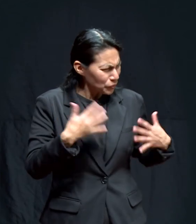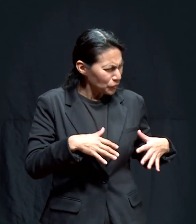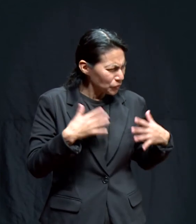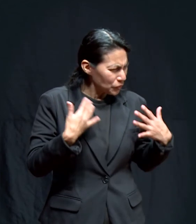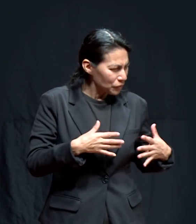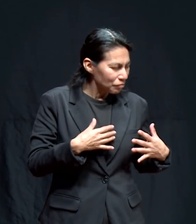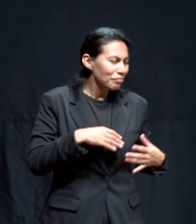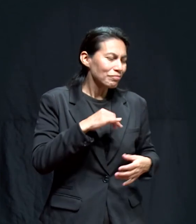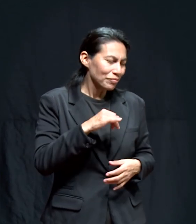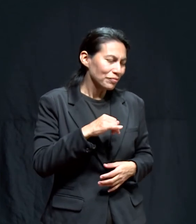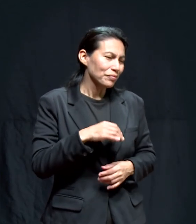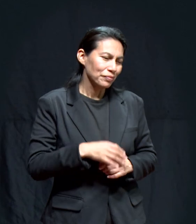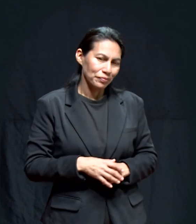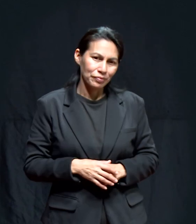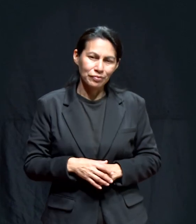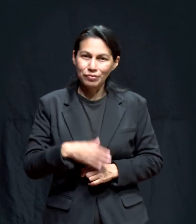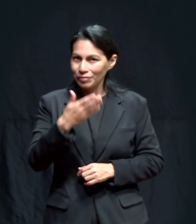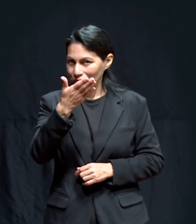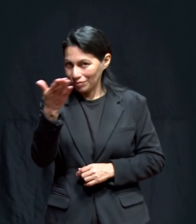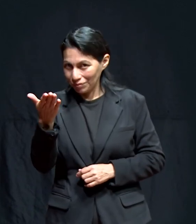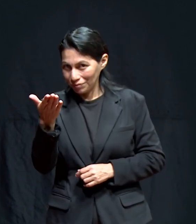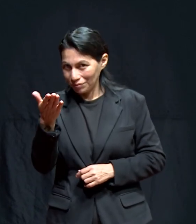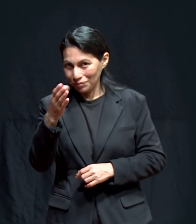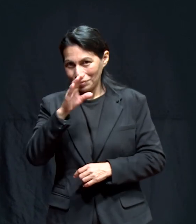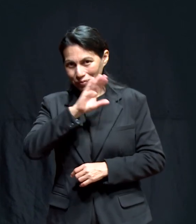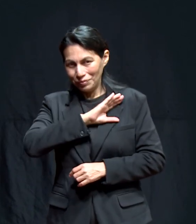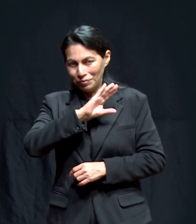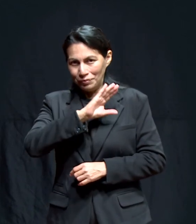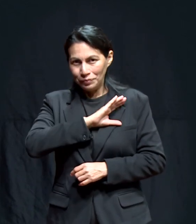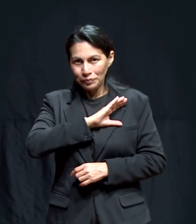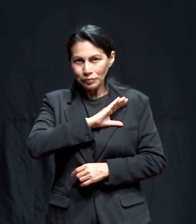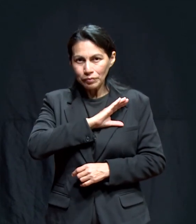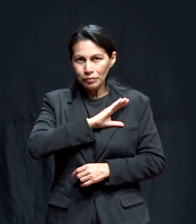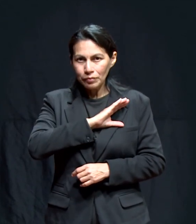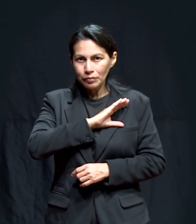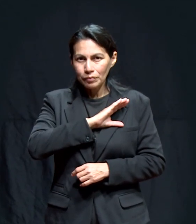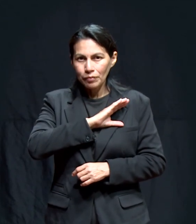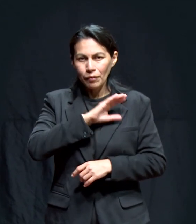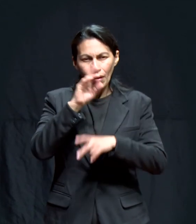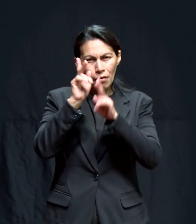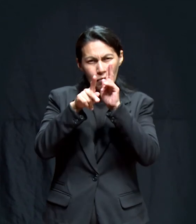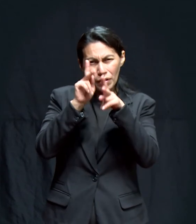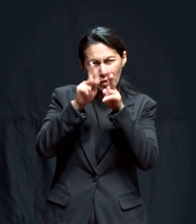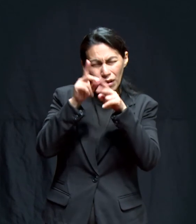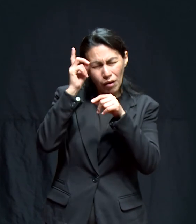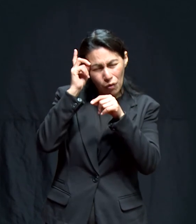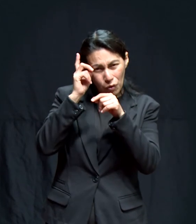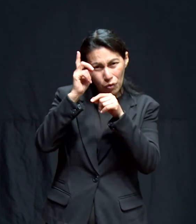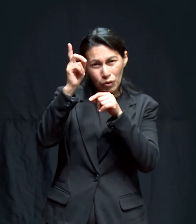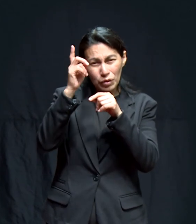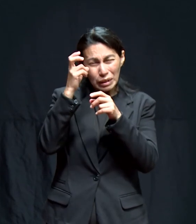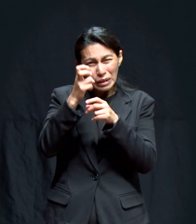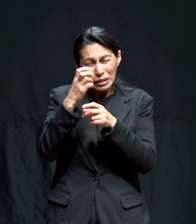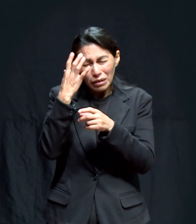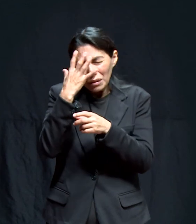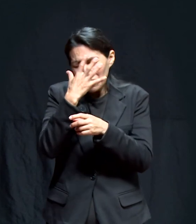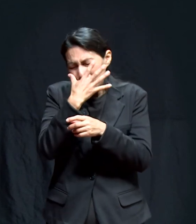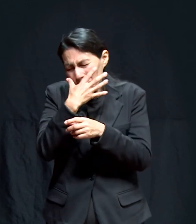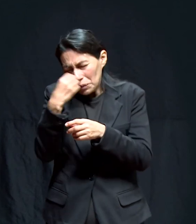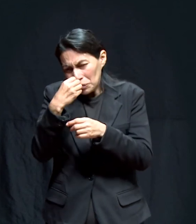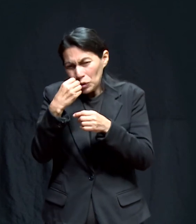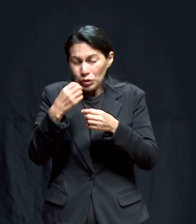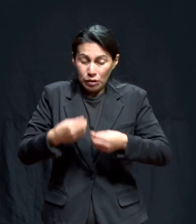hermoso muy bonito para mí eso es muy bonito así es queridos esta conversación con Dios